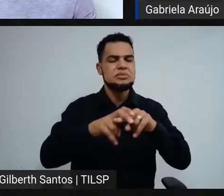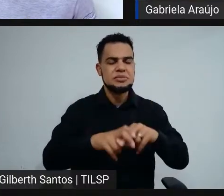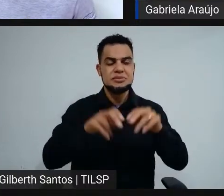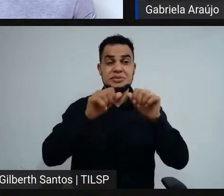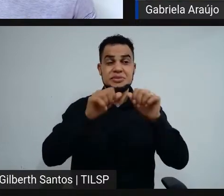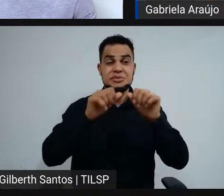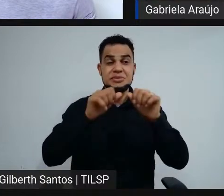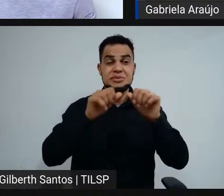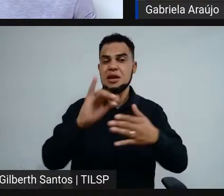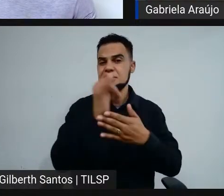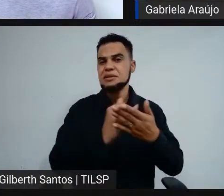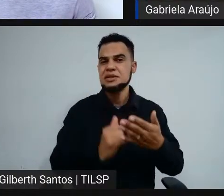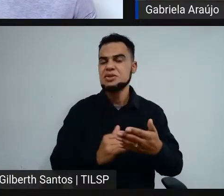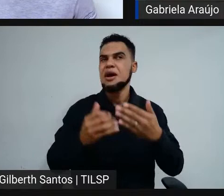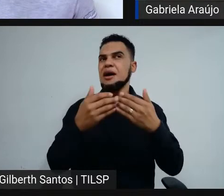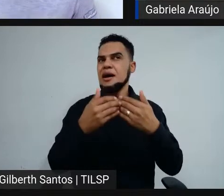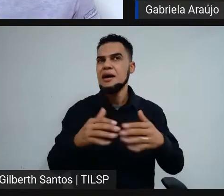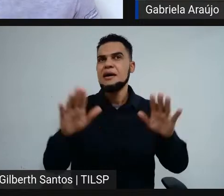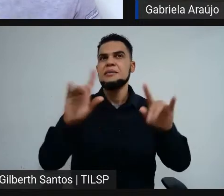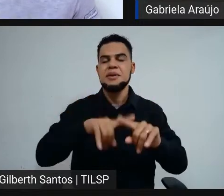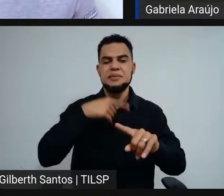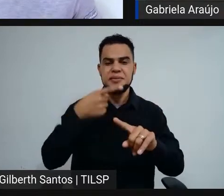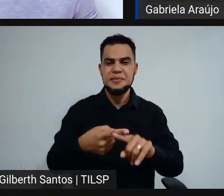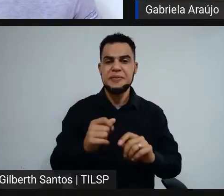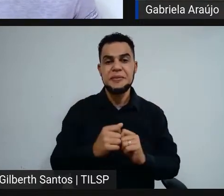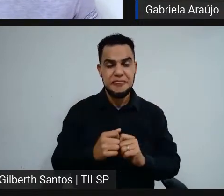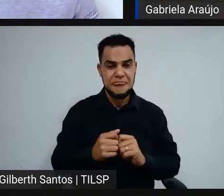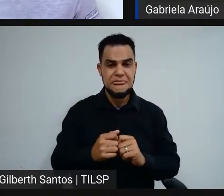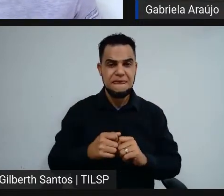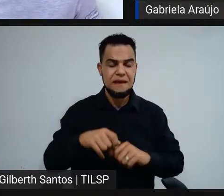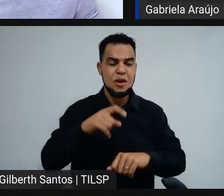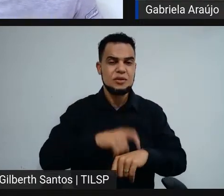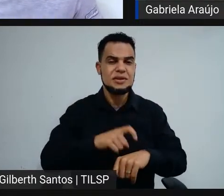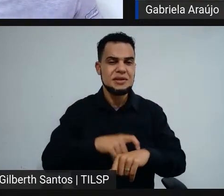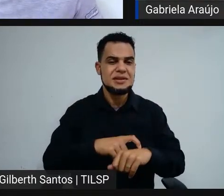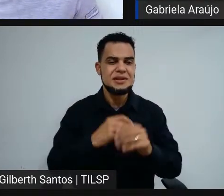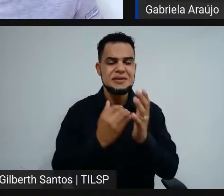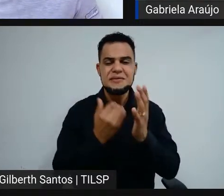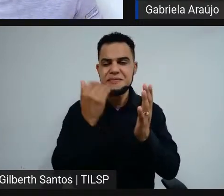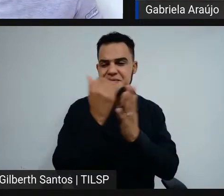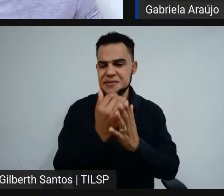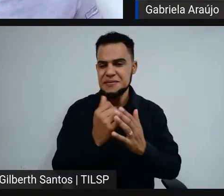elas abriram um pouco mais. Temos espaço de tempo maior para concorrer.